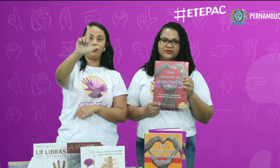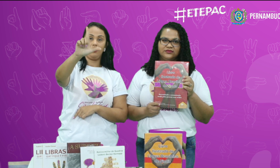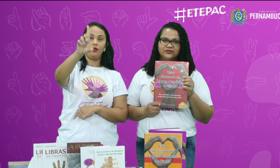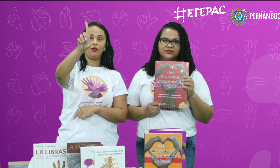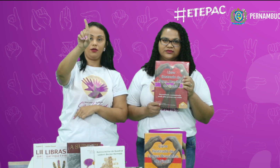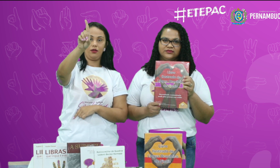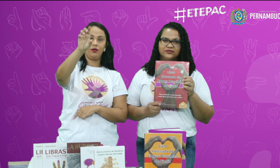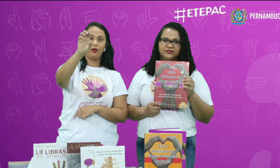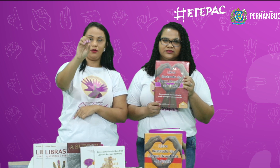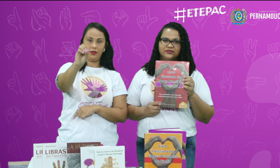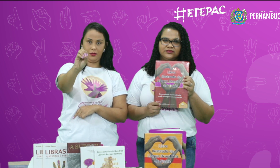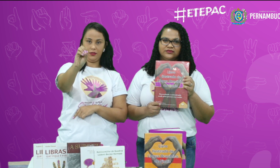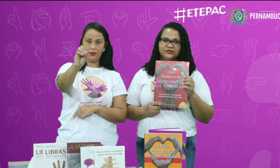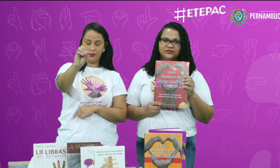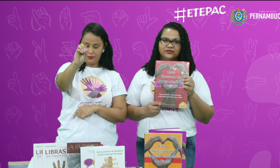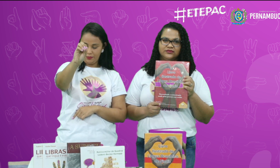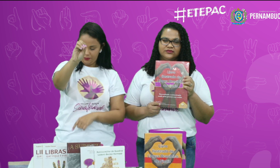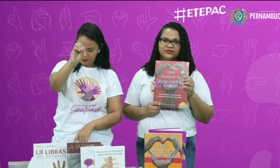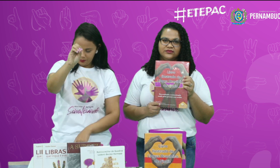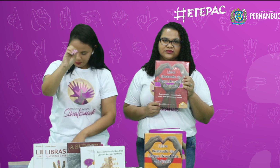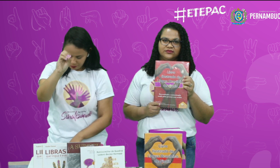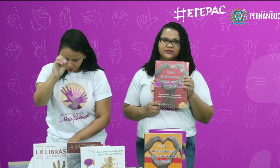Joséildo, Joséildo.